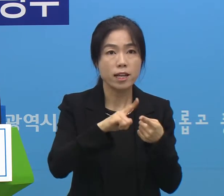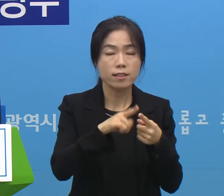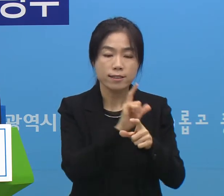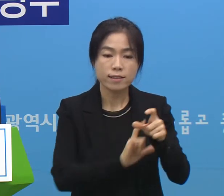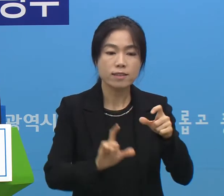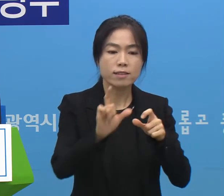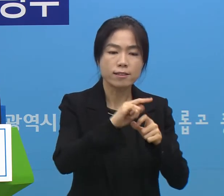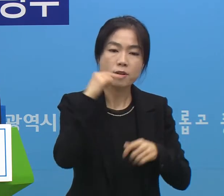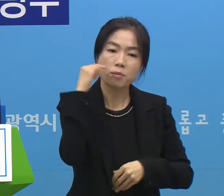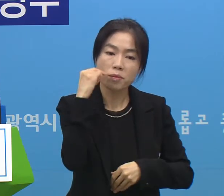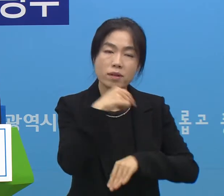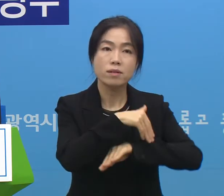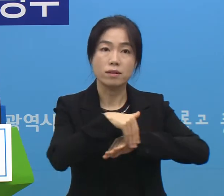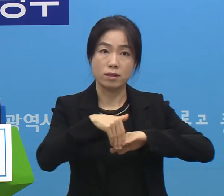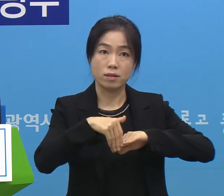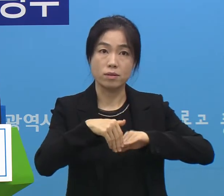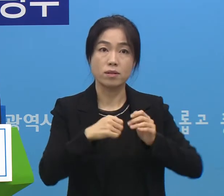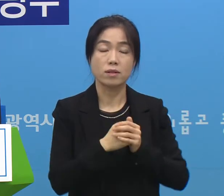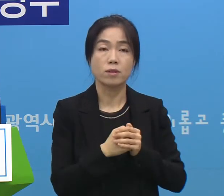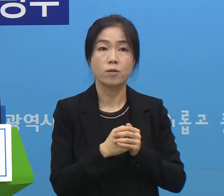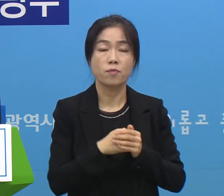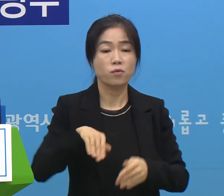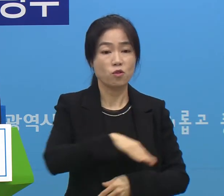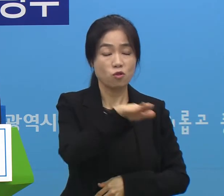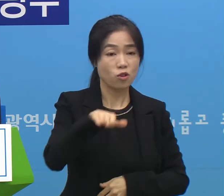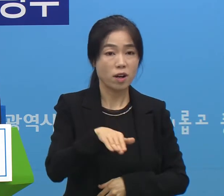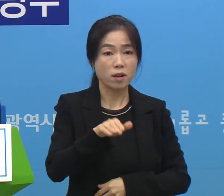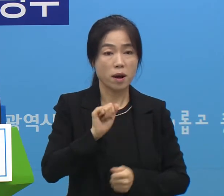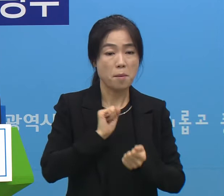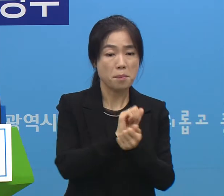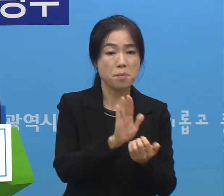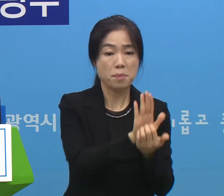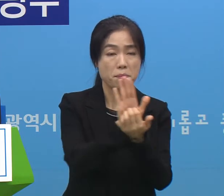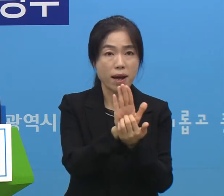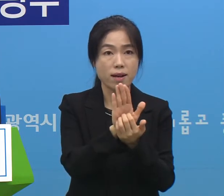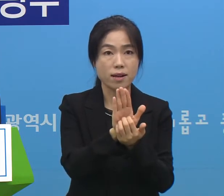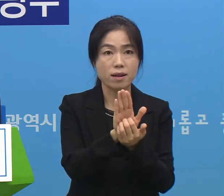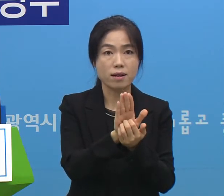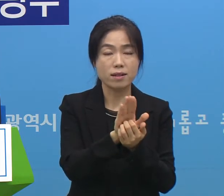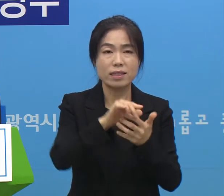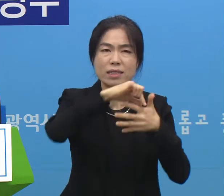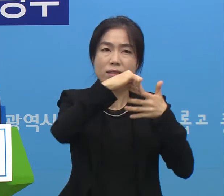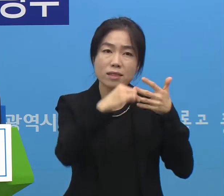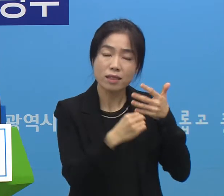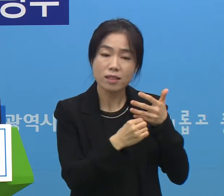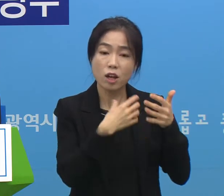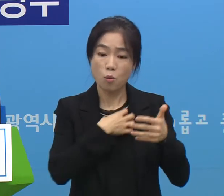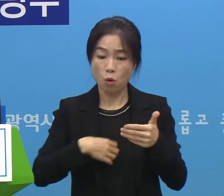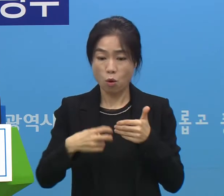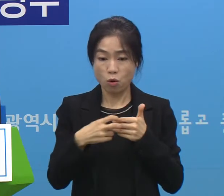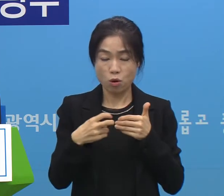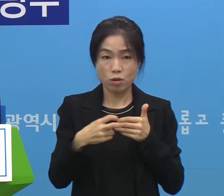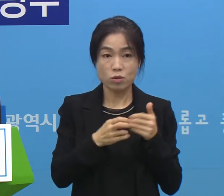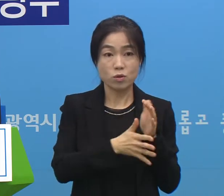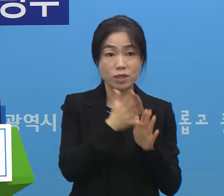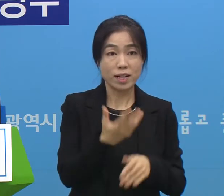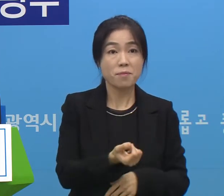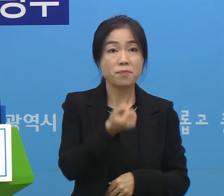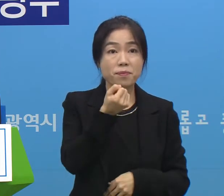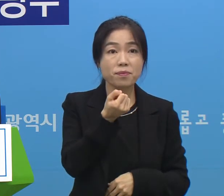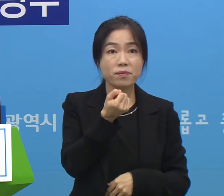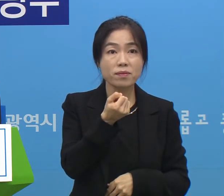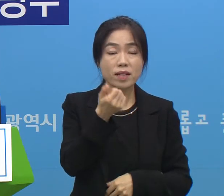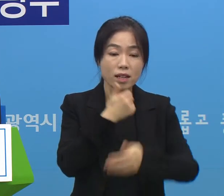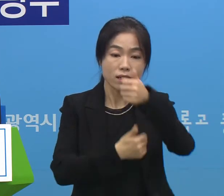더 강화시킬 예정이고 또 저희들 자체의 방역의 어떤 시스템 저희들이 보건소와 시가 가지고 있는